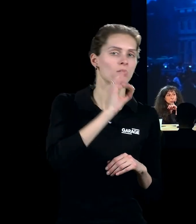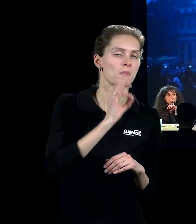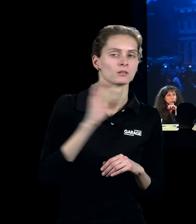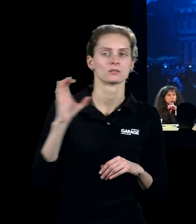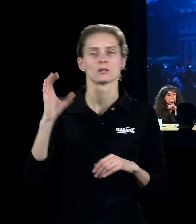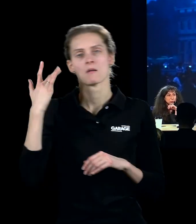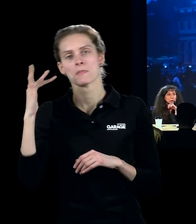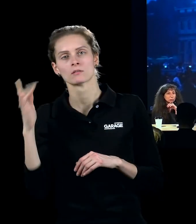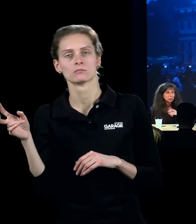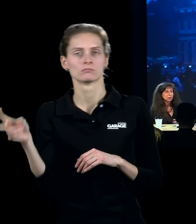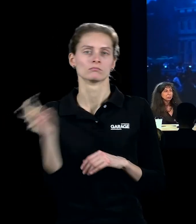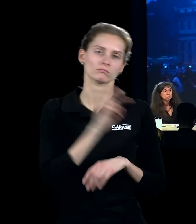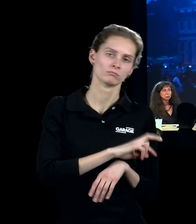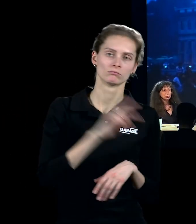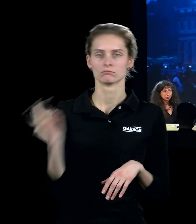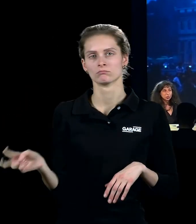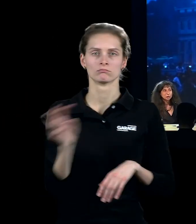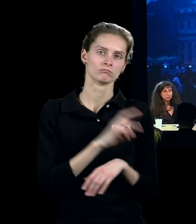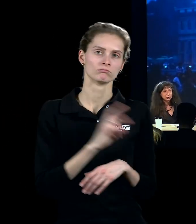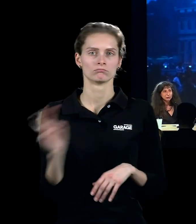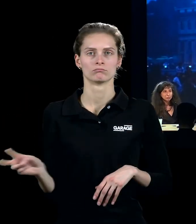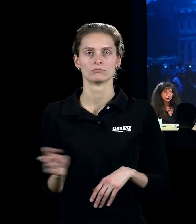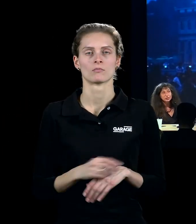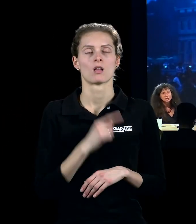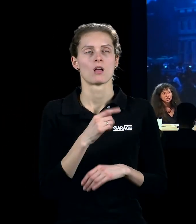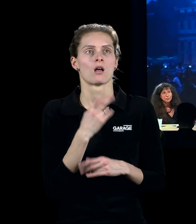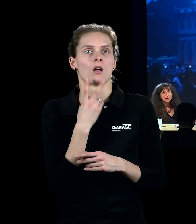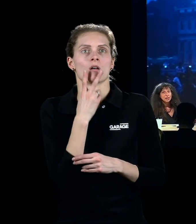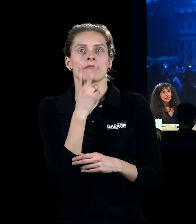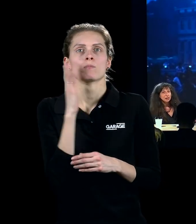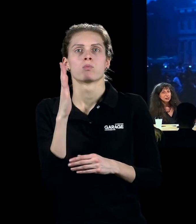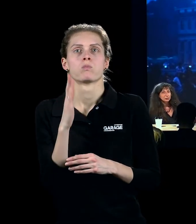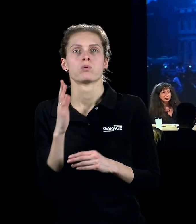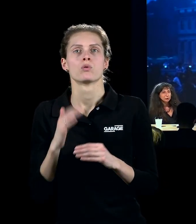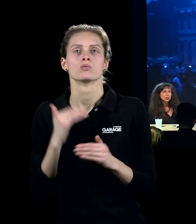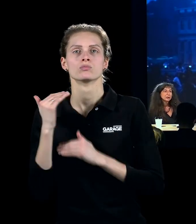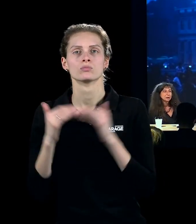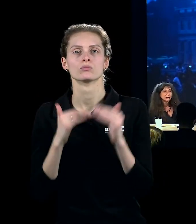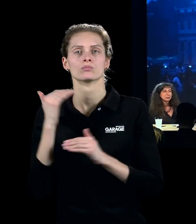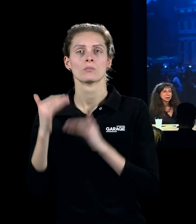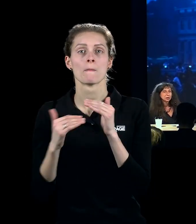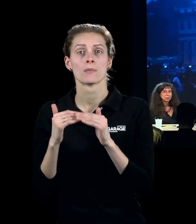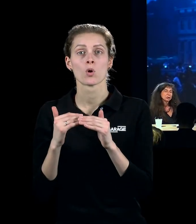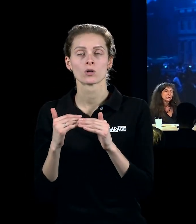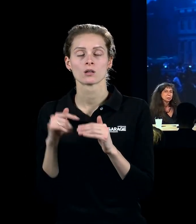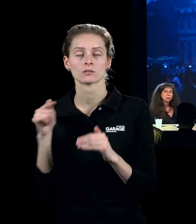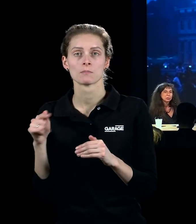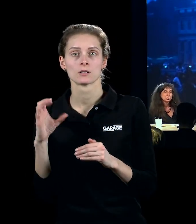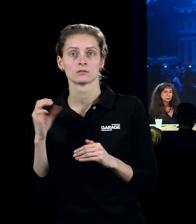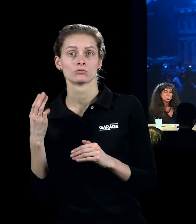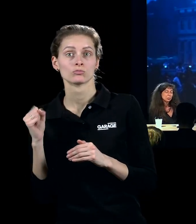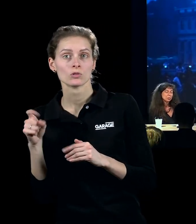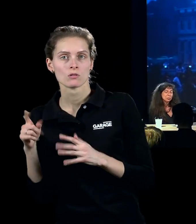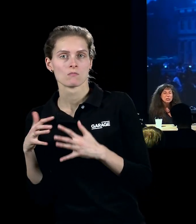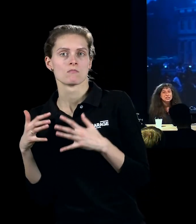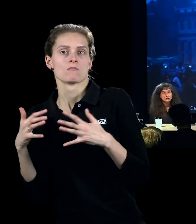Штатами, потому что его утопическое видение прогресса в Штатах оказывается, как бы, так сказать, более